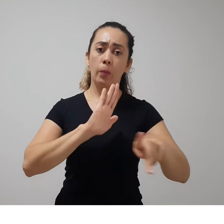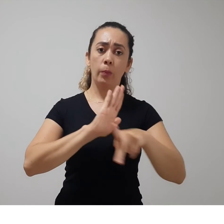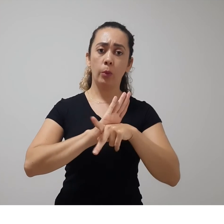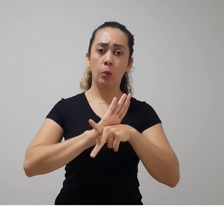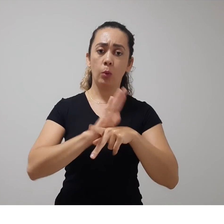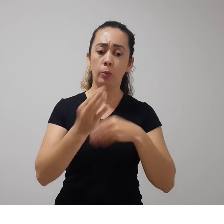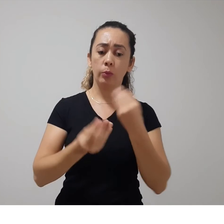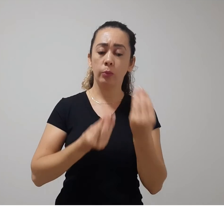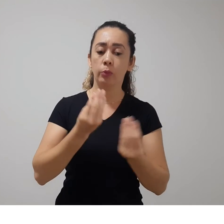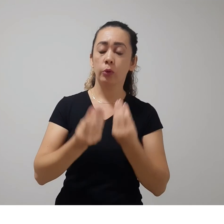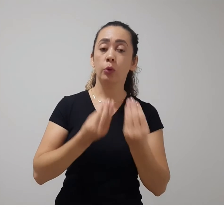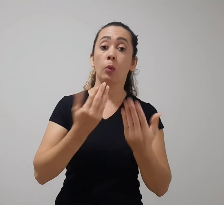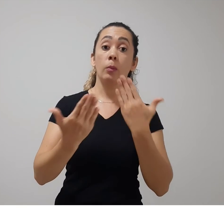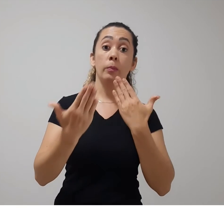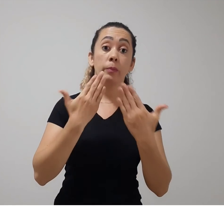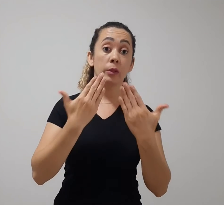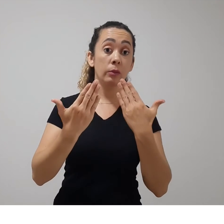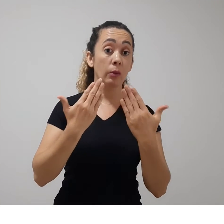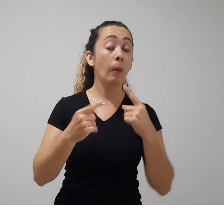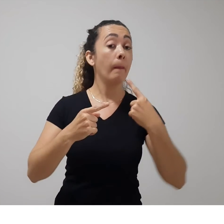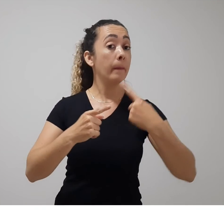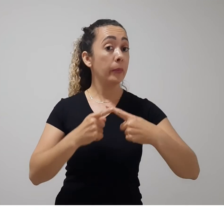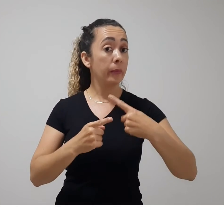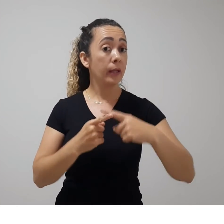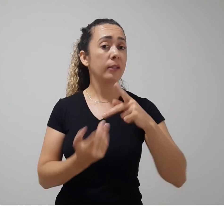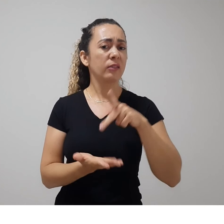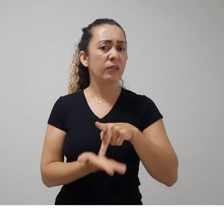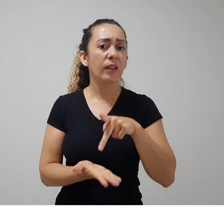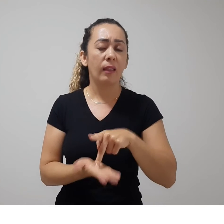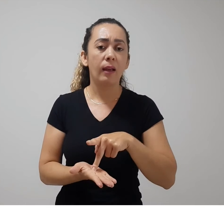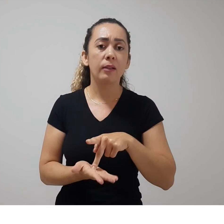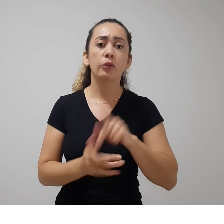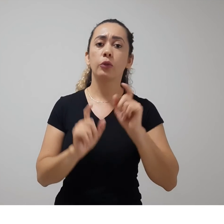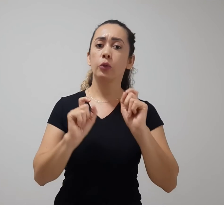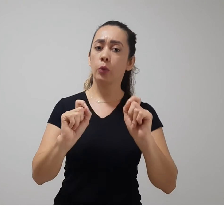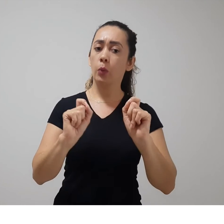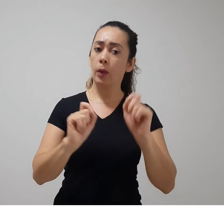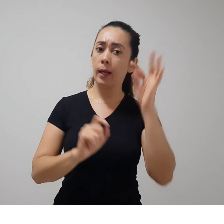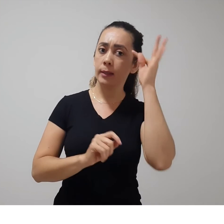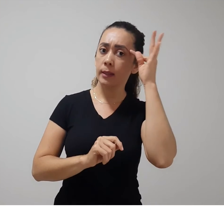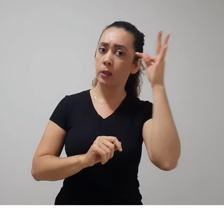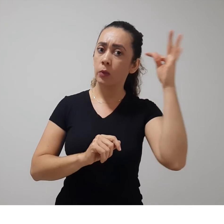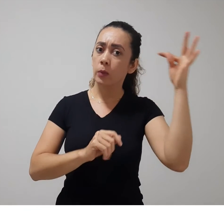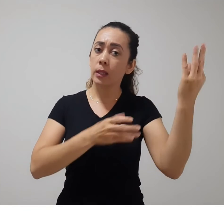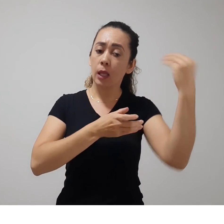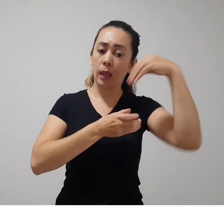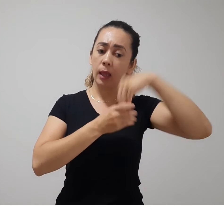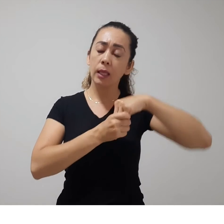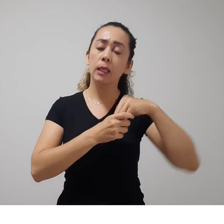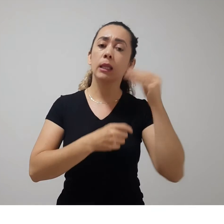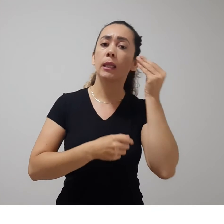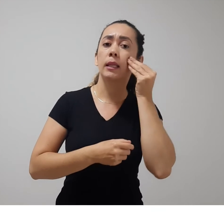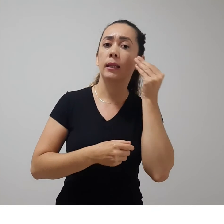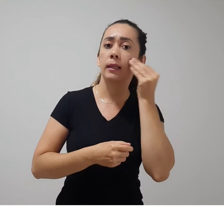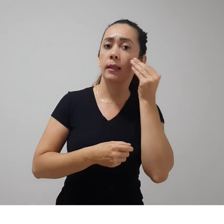psicológicos. Porque, verdade, nessas teorias, tenta-se entender